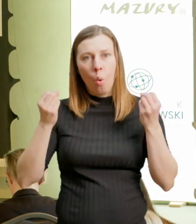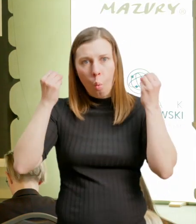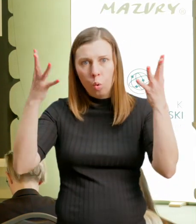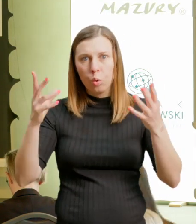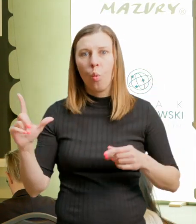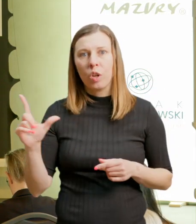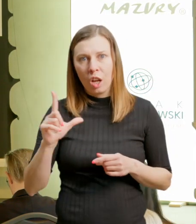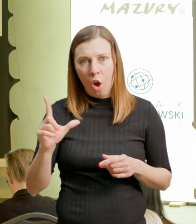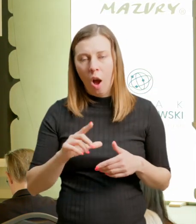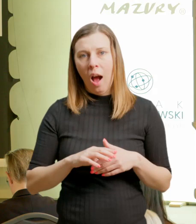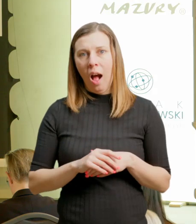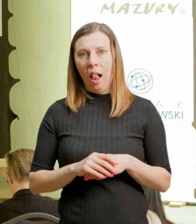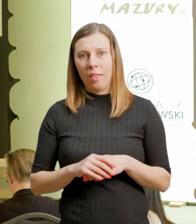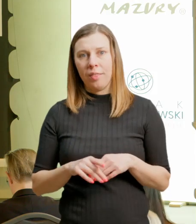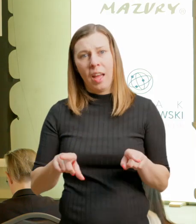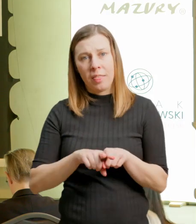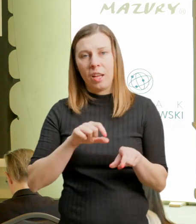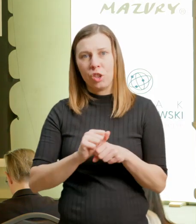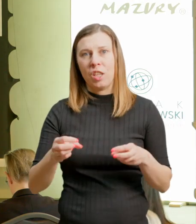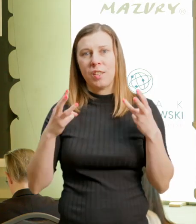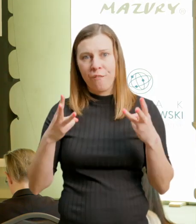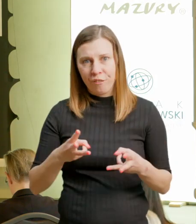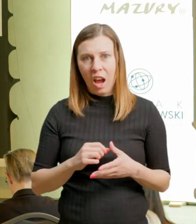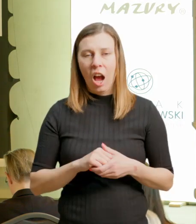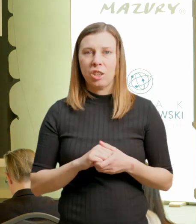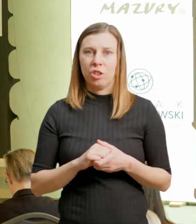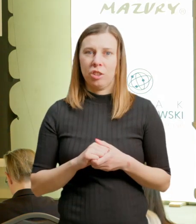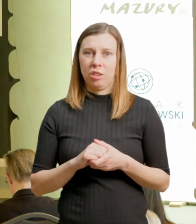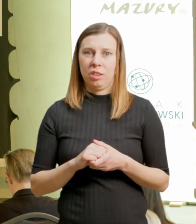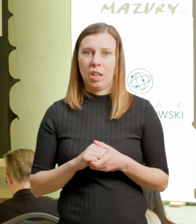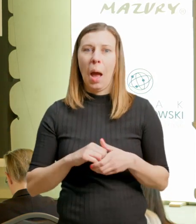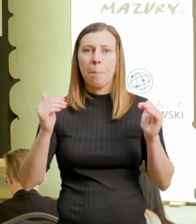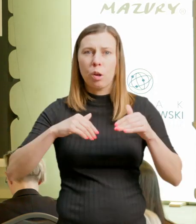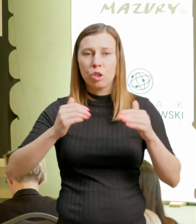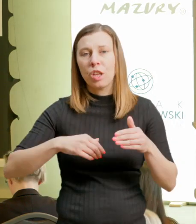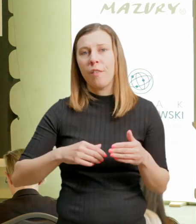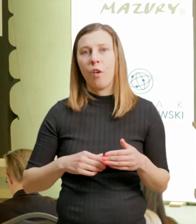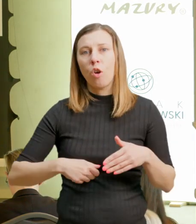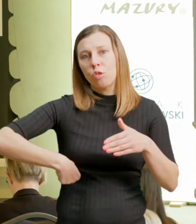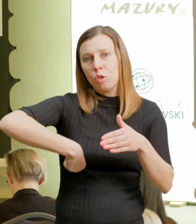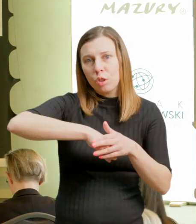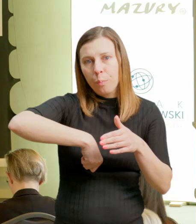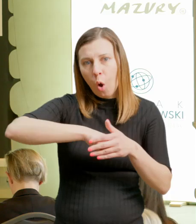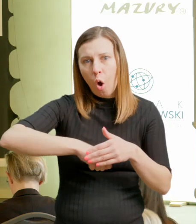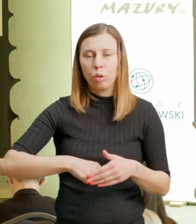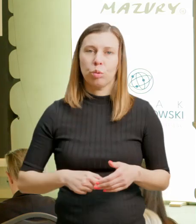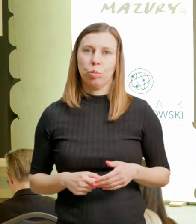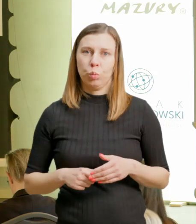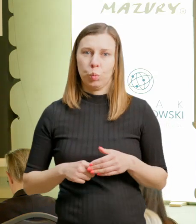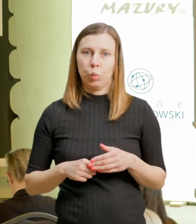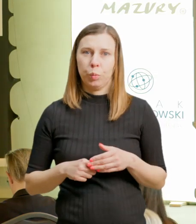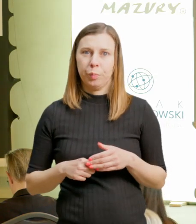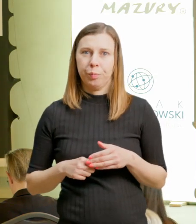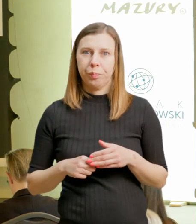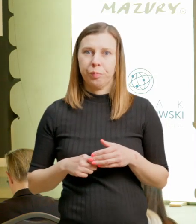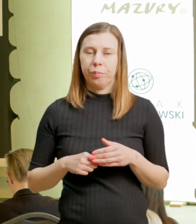możliwości uprawiania różnego rodzaju turystyki. Do możliwości na przykład rozwijania się w takich umiejętnościach jak